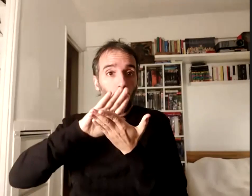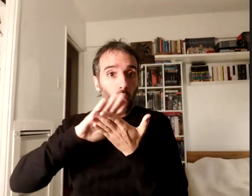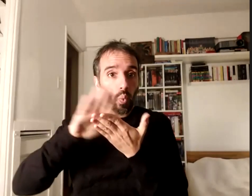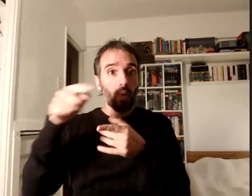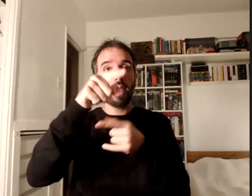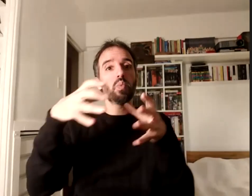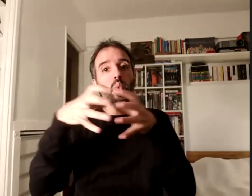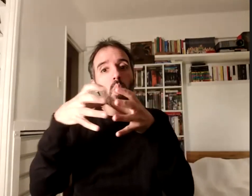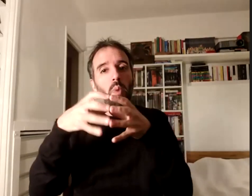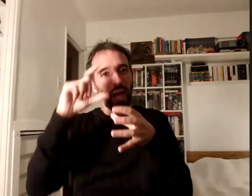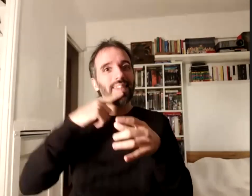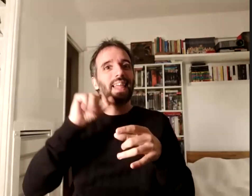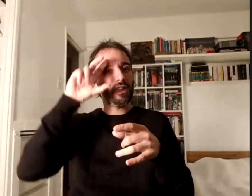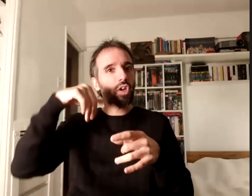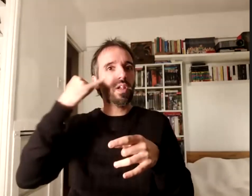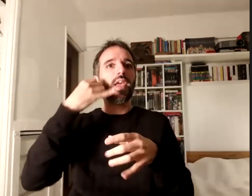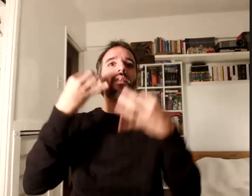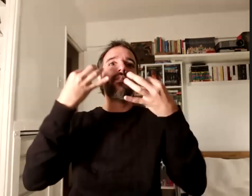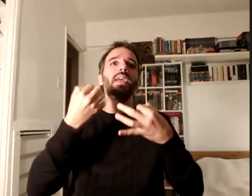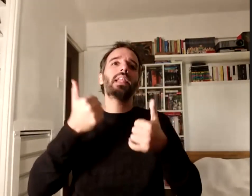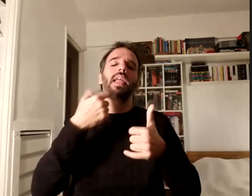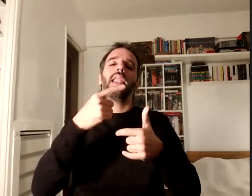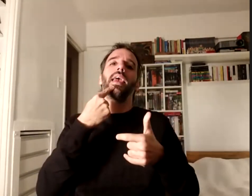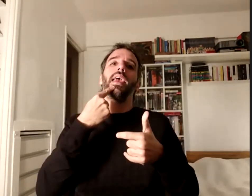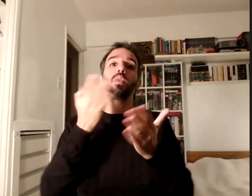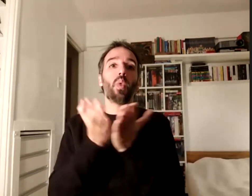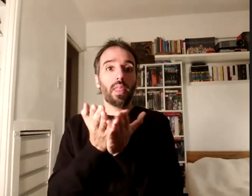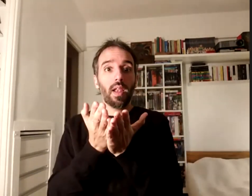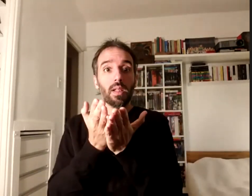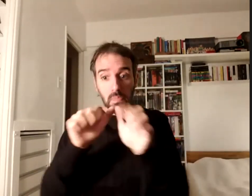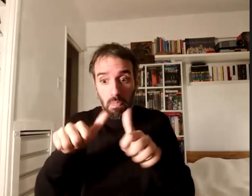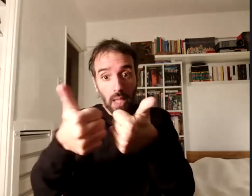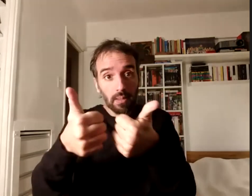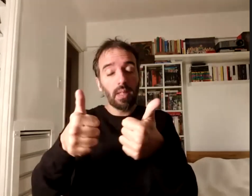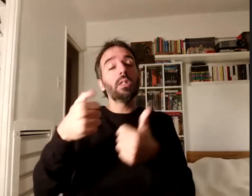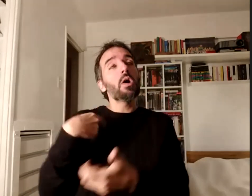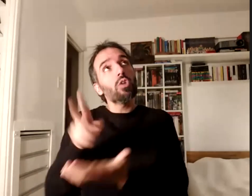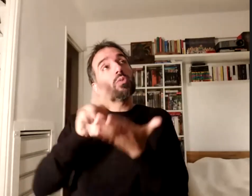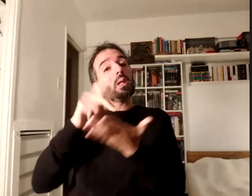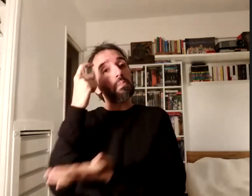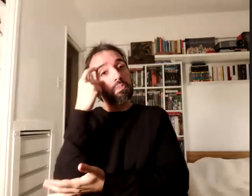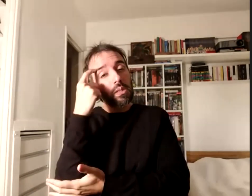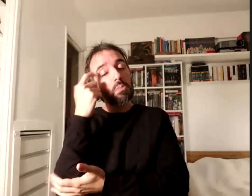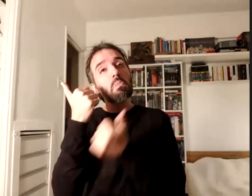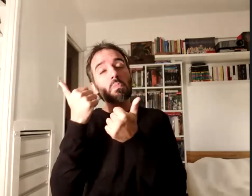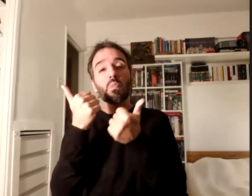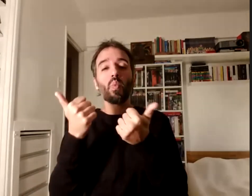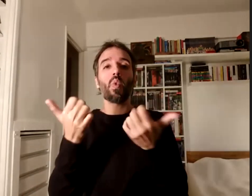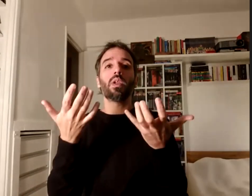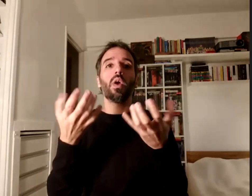ve la luz vuelvo a pensar que bueno que en realidad las universidades argentinas